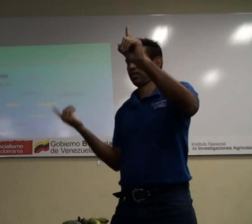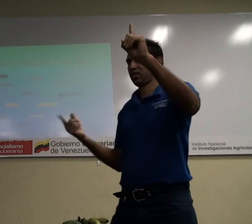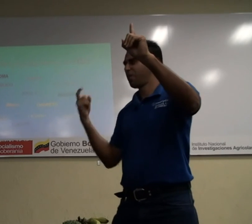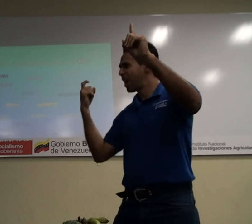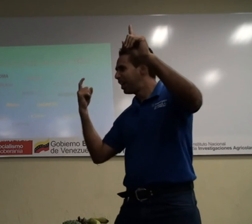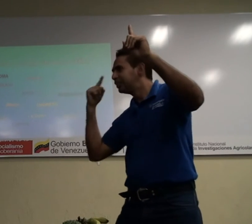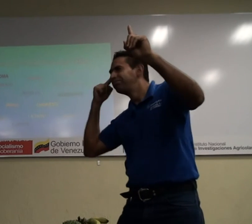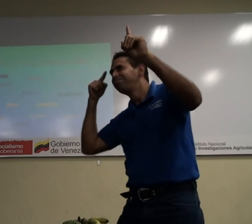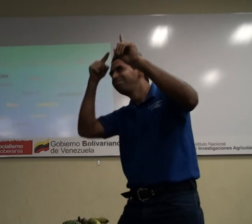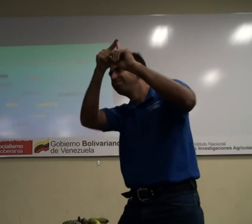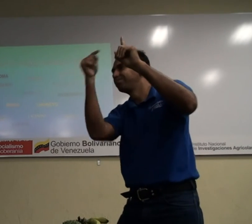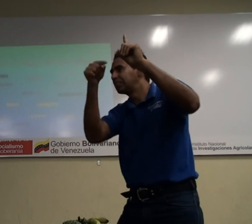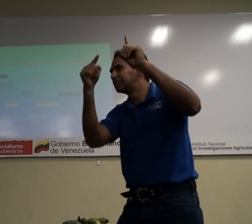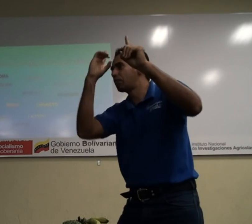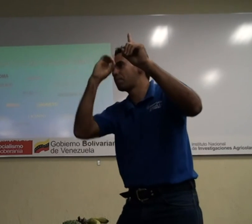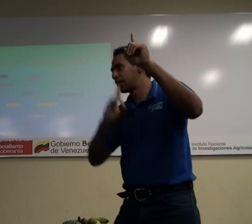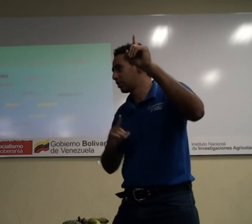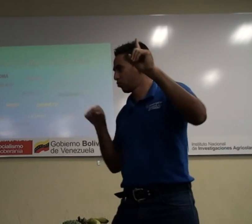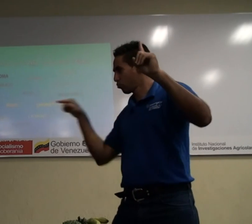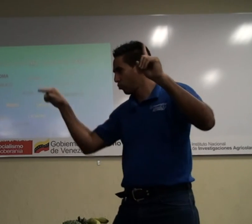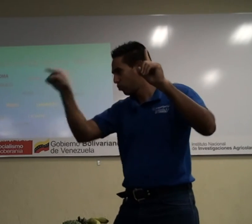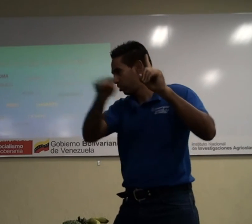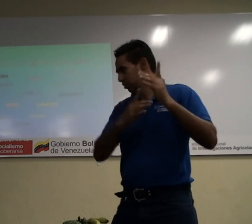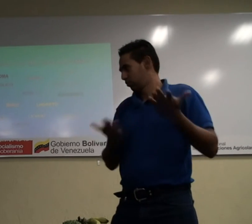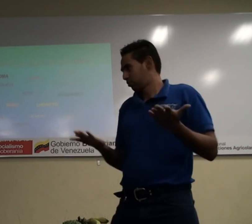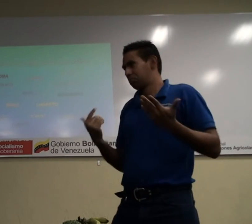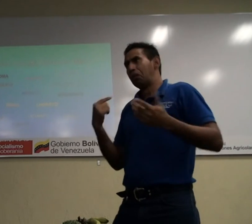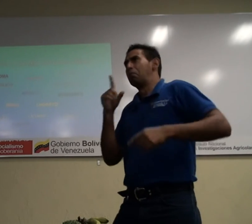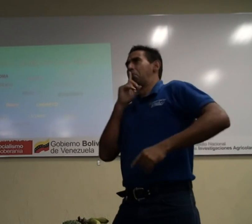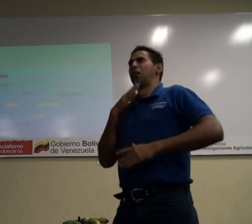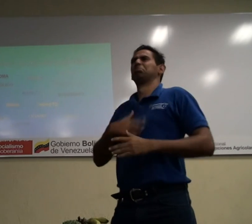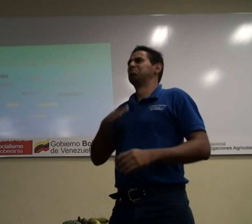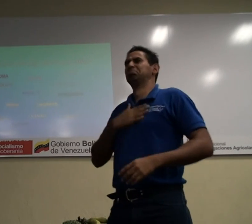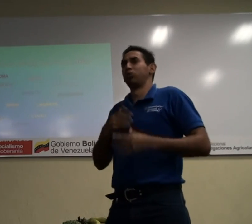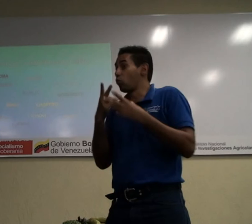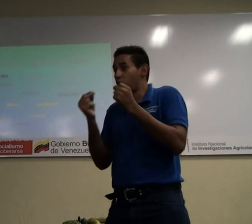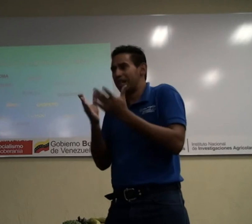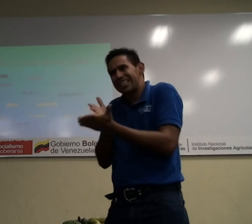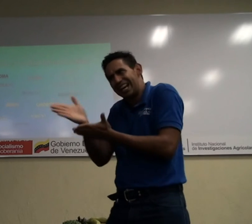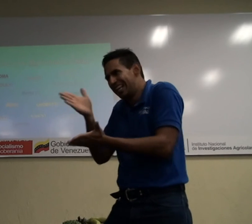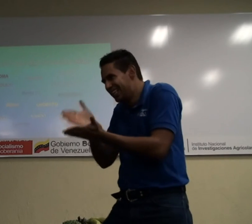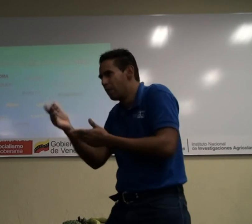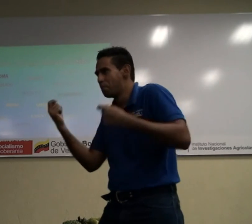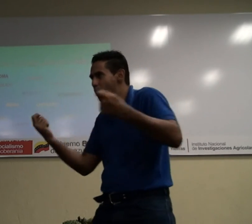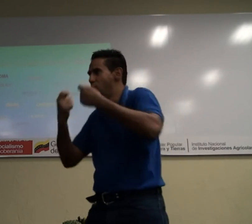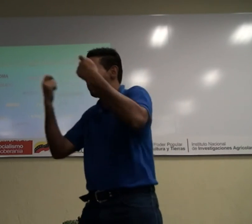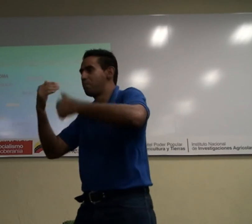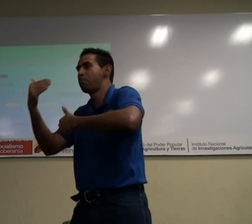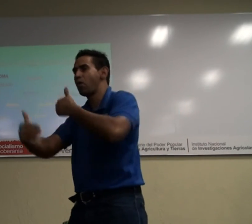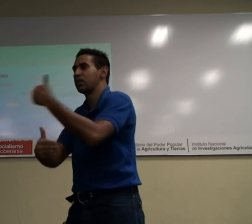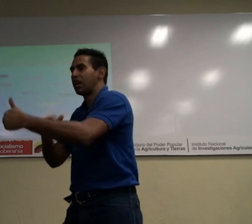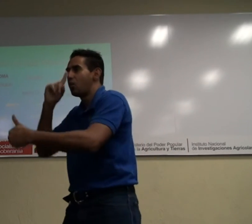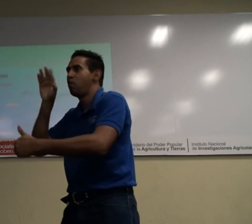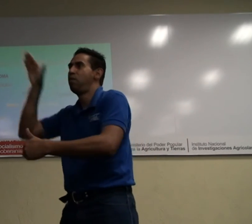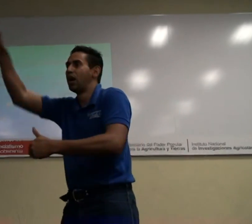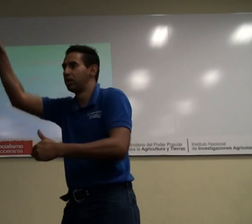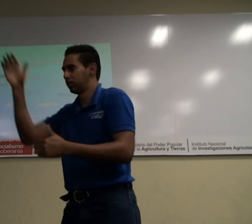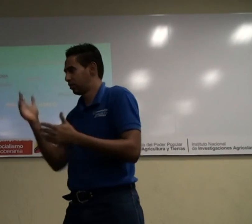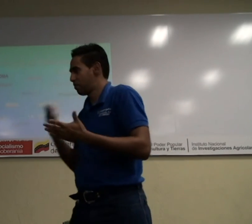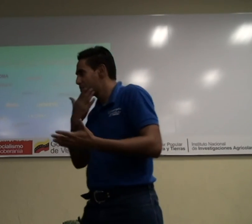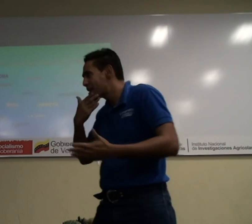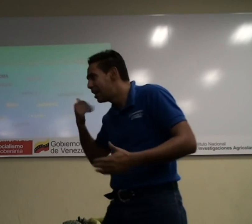una comunidad, de personas con discapacidad, que se está uniendo sus esfuerzos, para lograr, esa lucha, y la